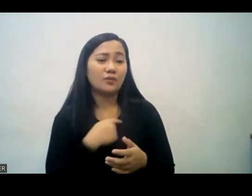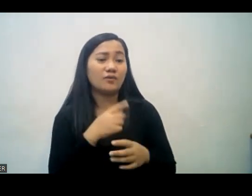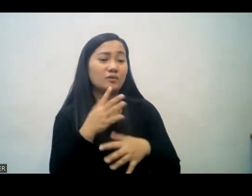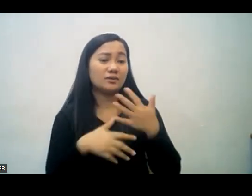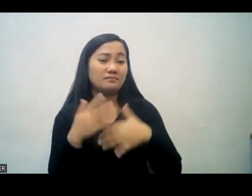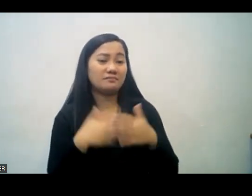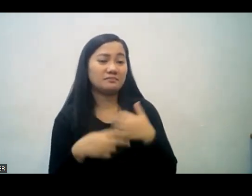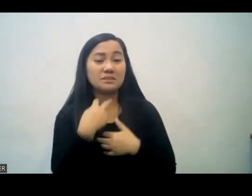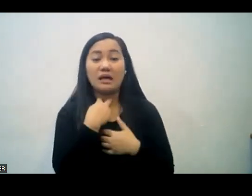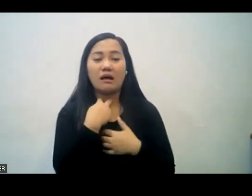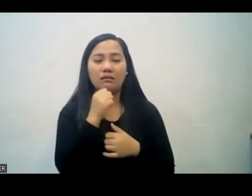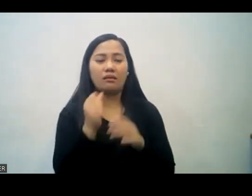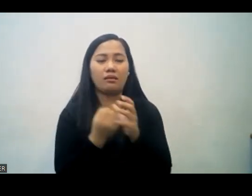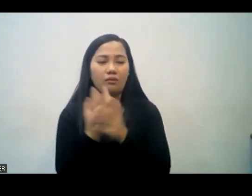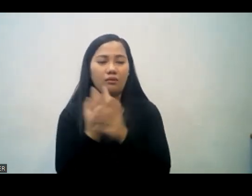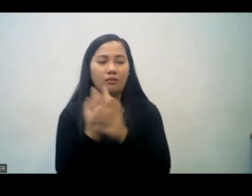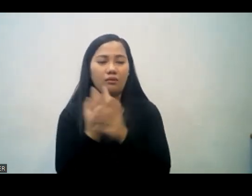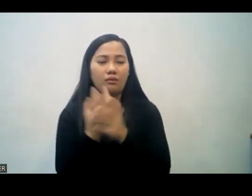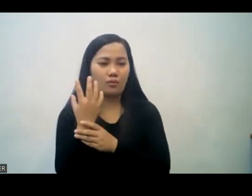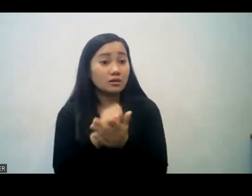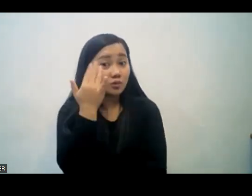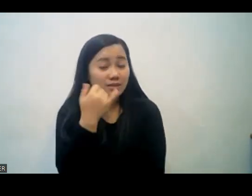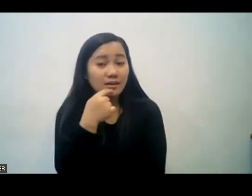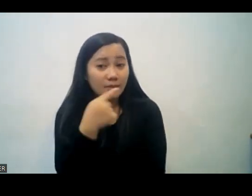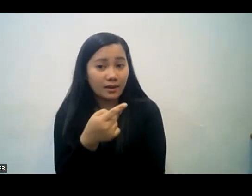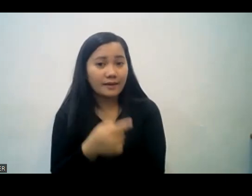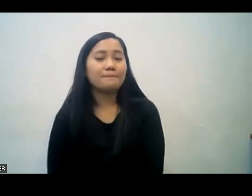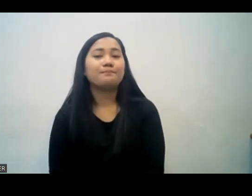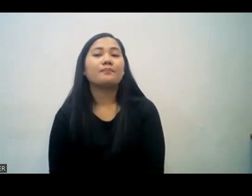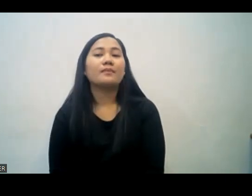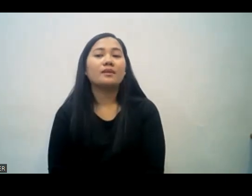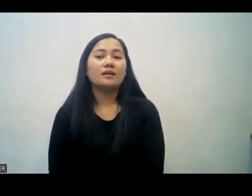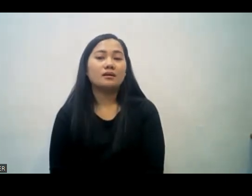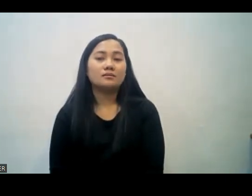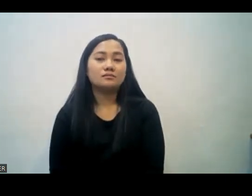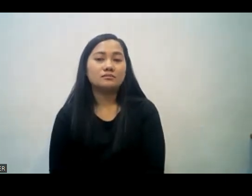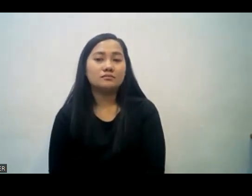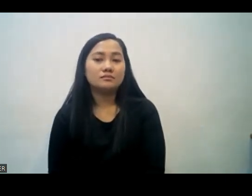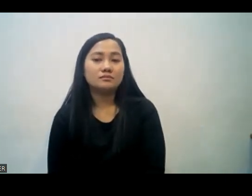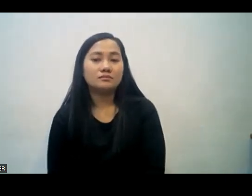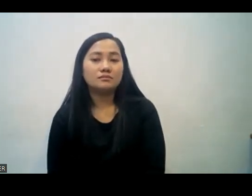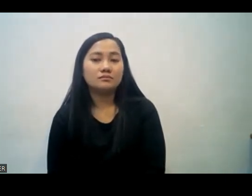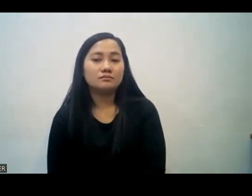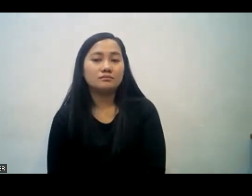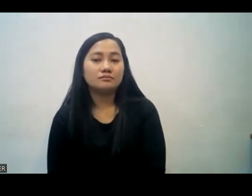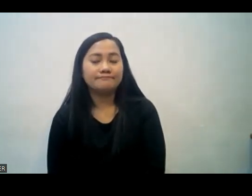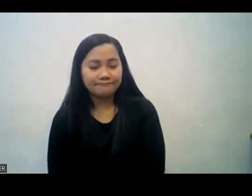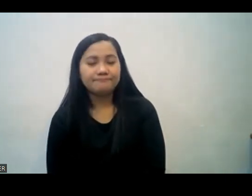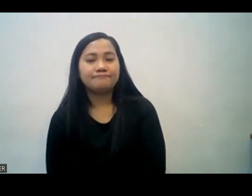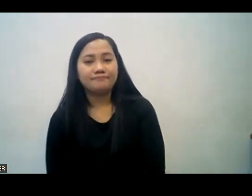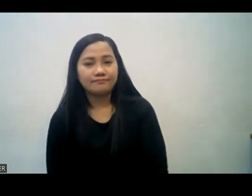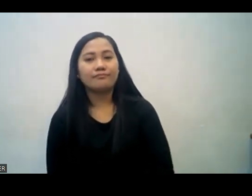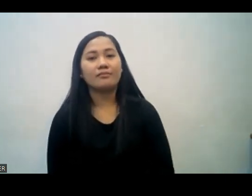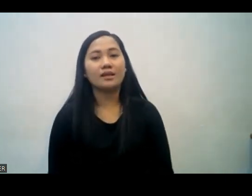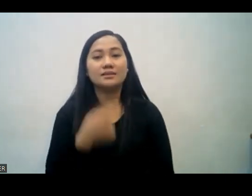says let each one of you look out not only for his own interest but also for interest